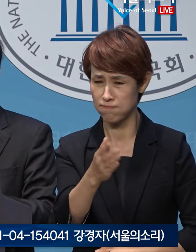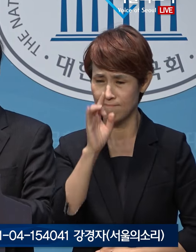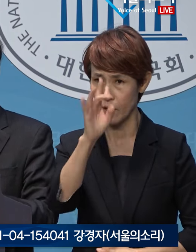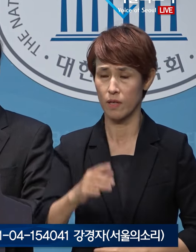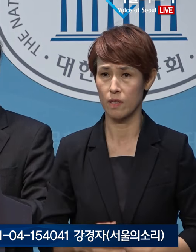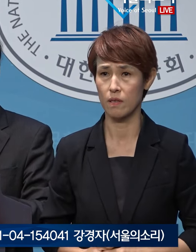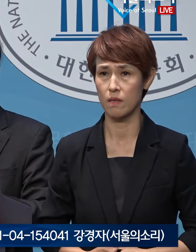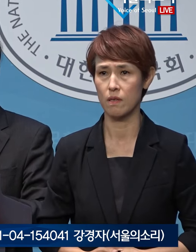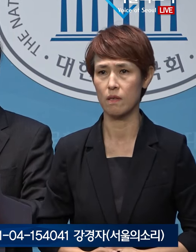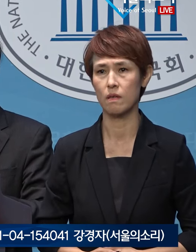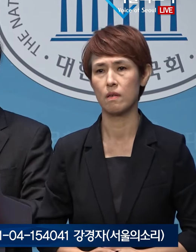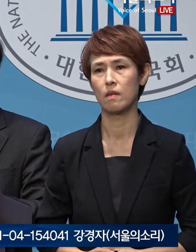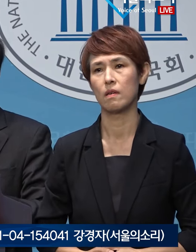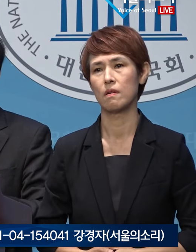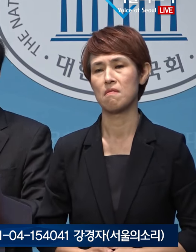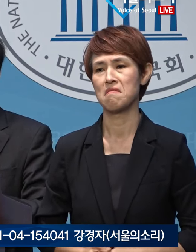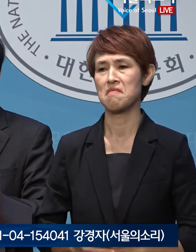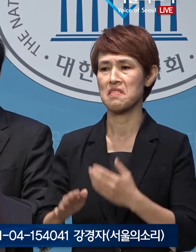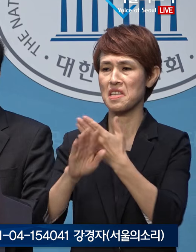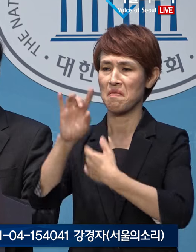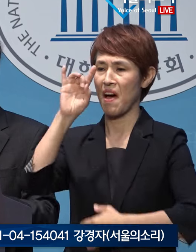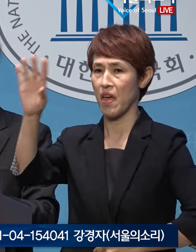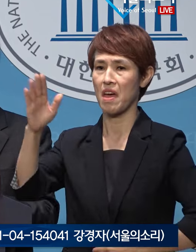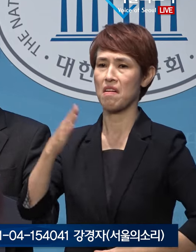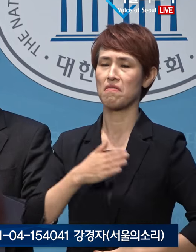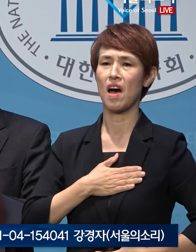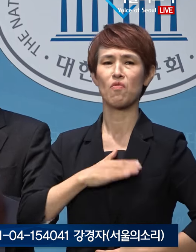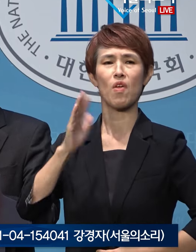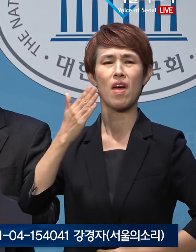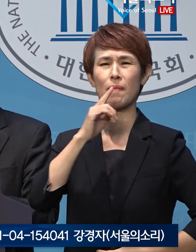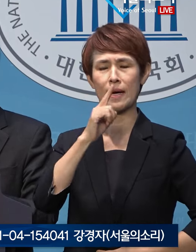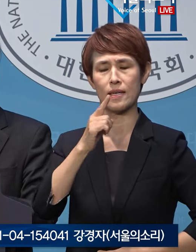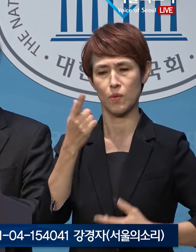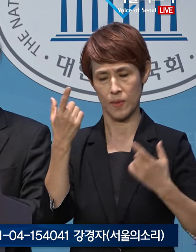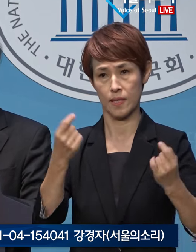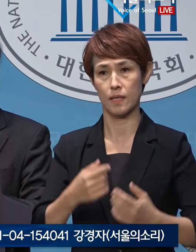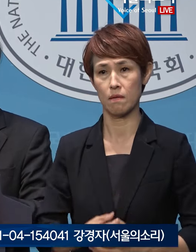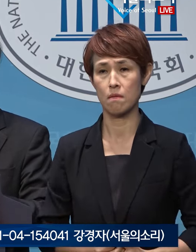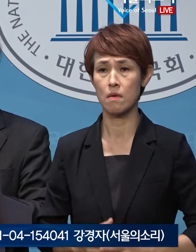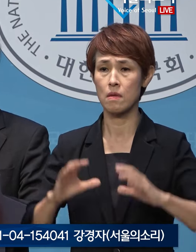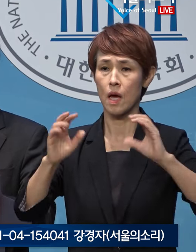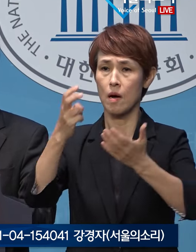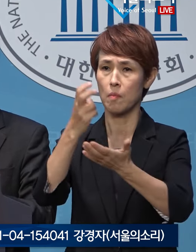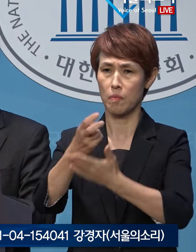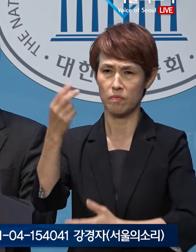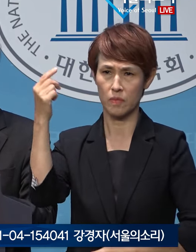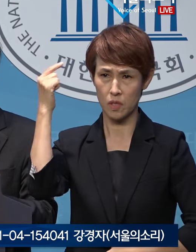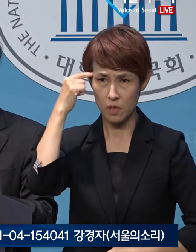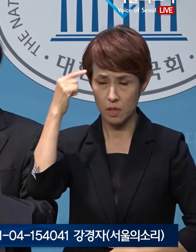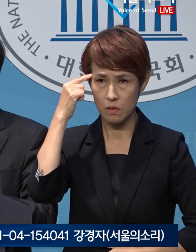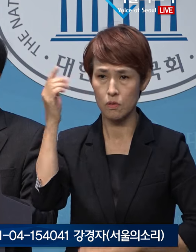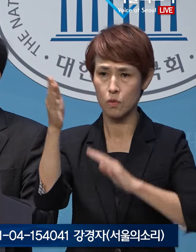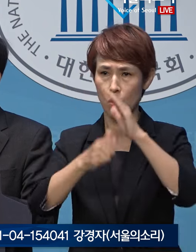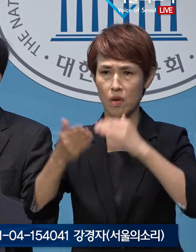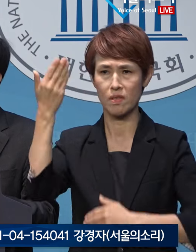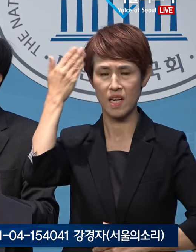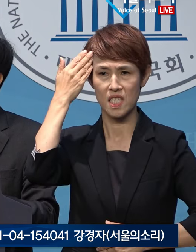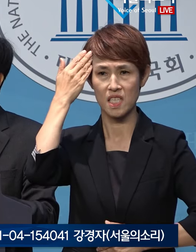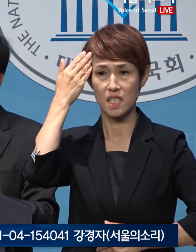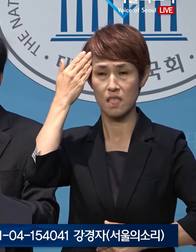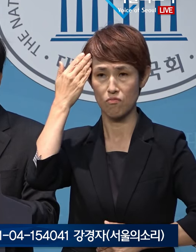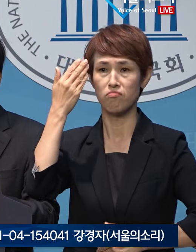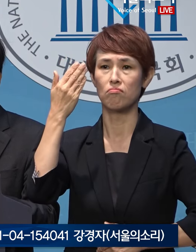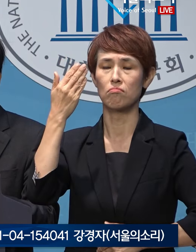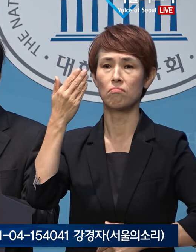전형적인 내노란물이자 국민 기만입니다. 헌법정신과 공정과 상식을 주장하며 집권한